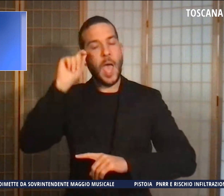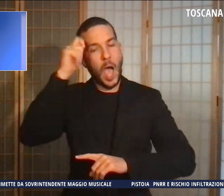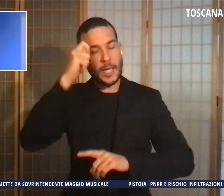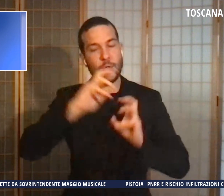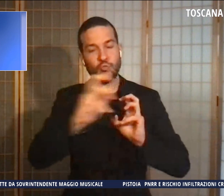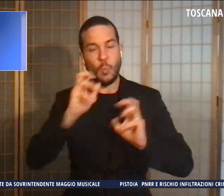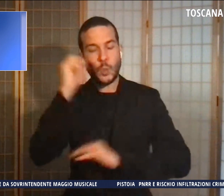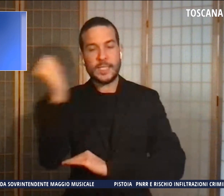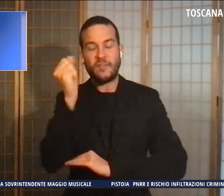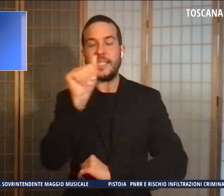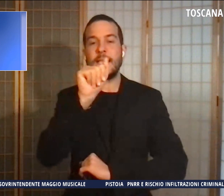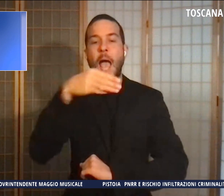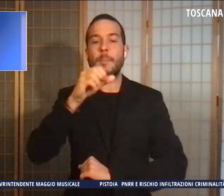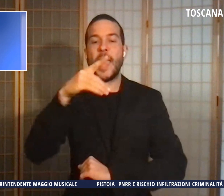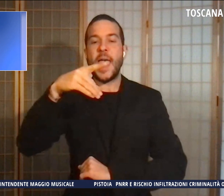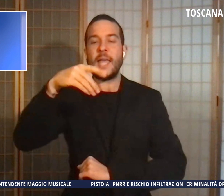Mendola.